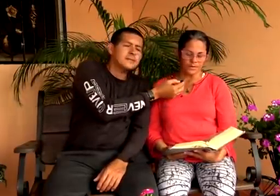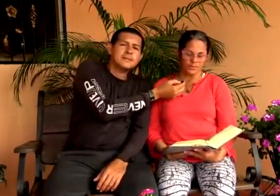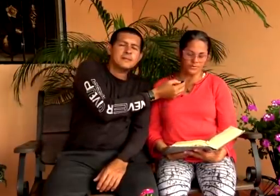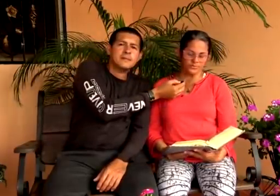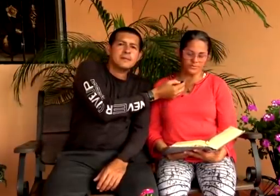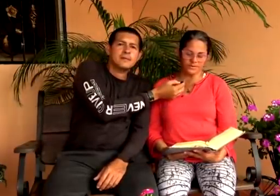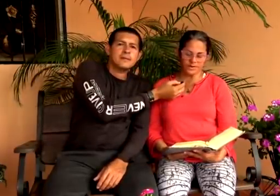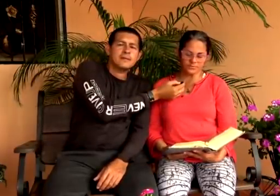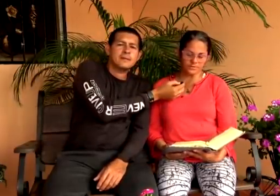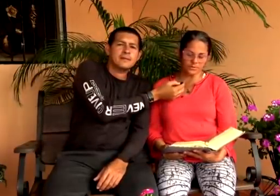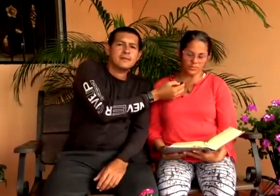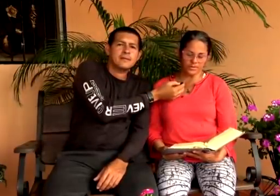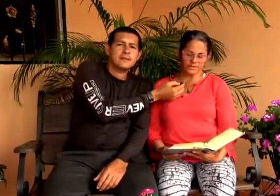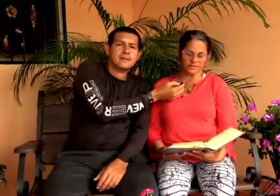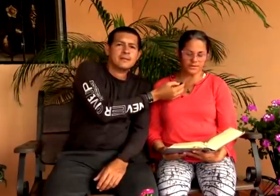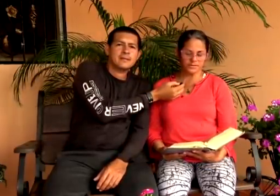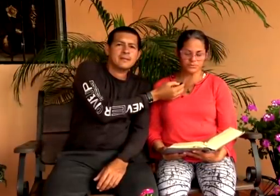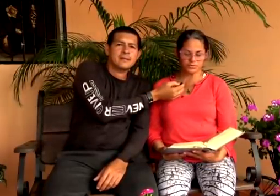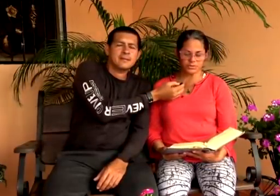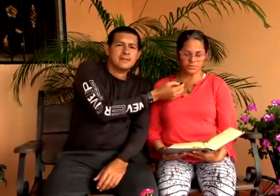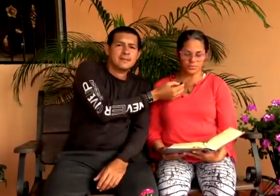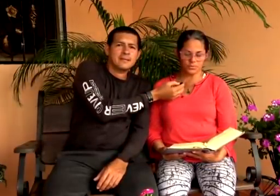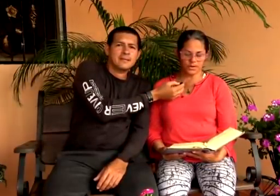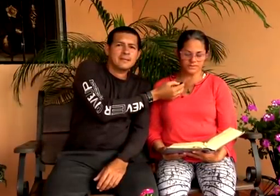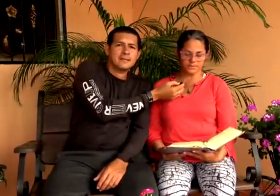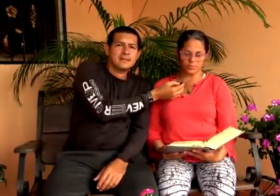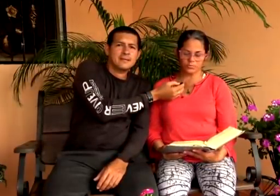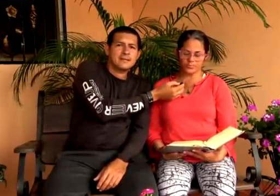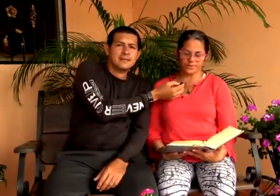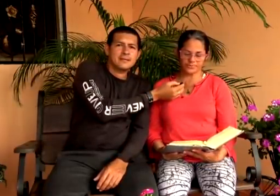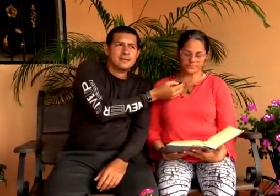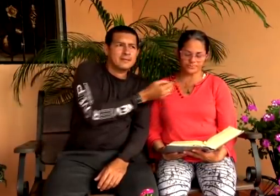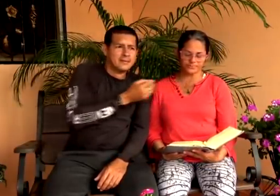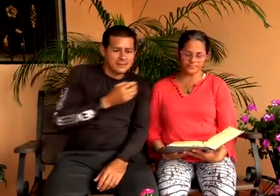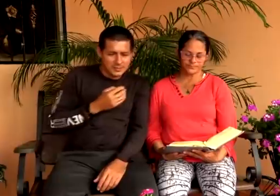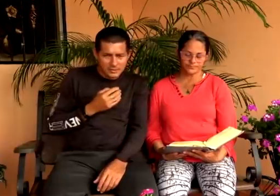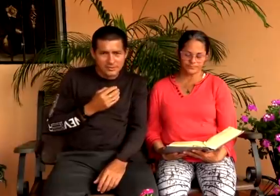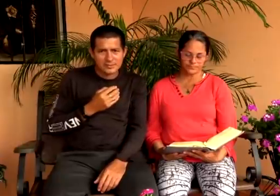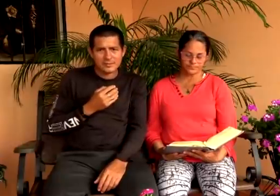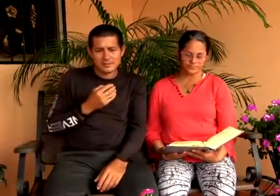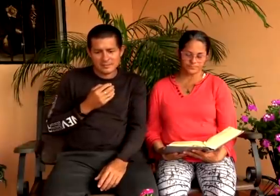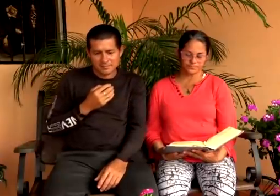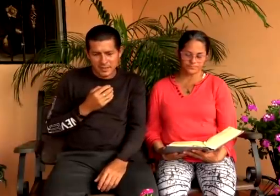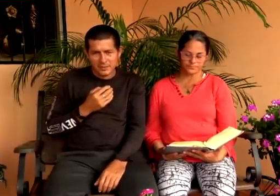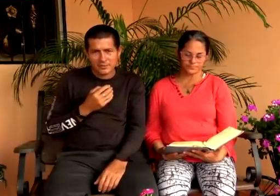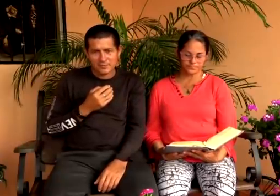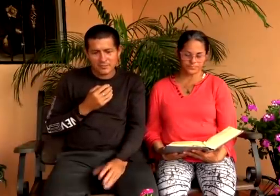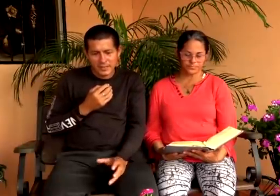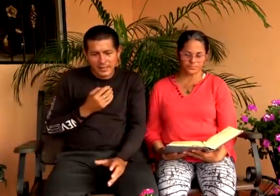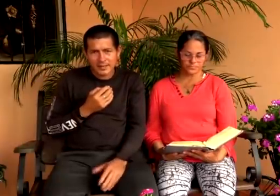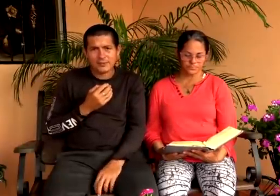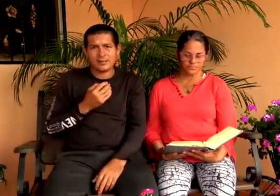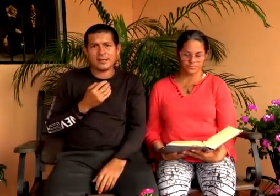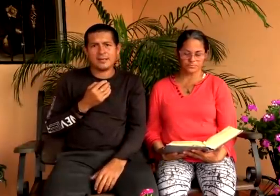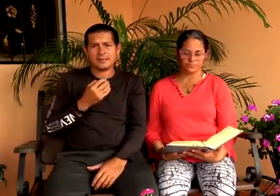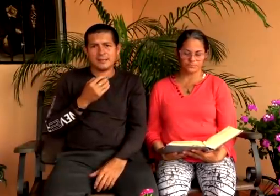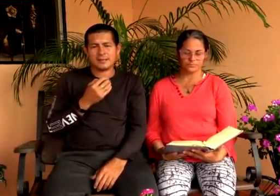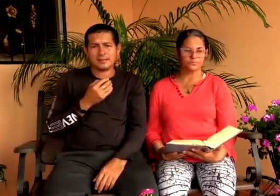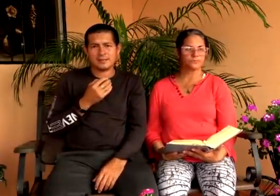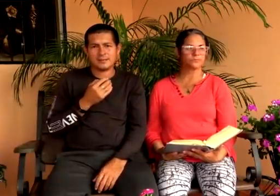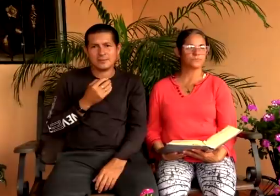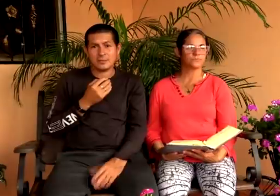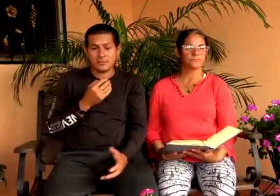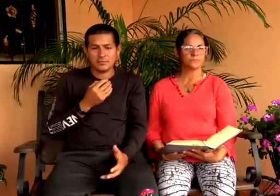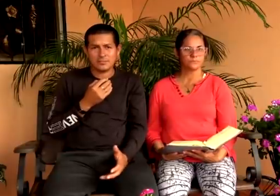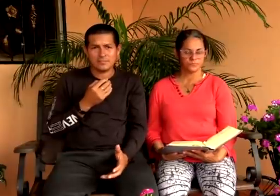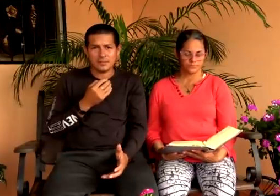cuando terminaron de comer jesús dijo a simón pedro simón pedro vicario de la iglesia